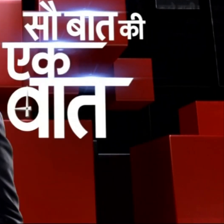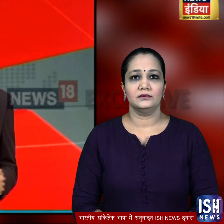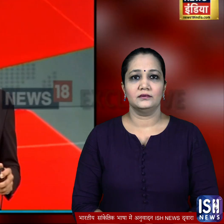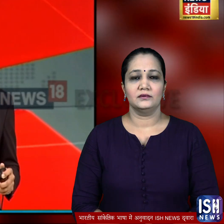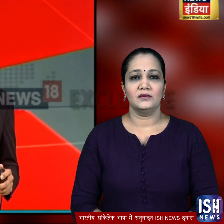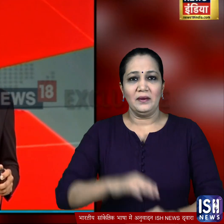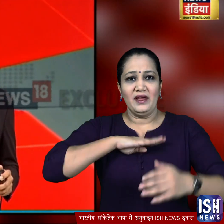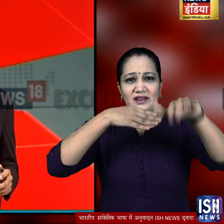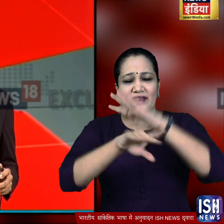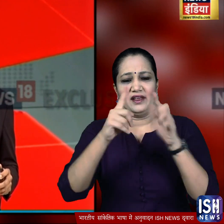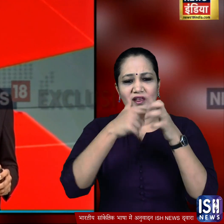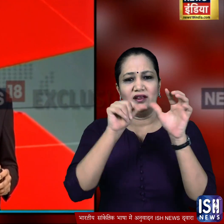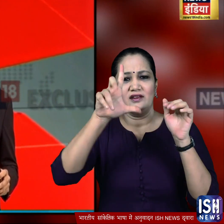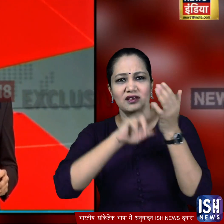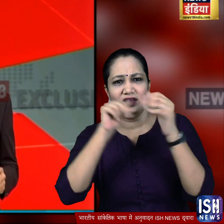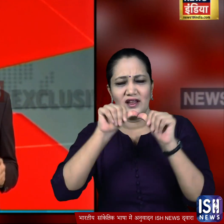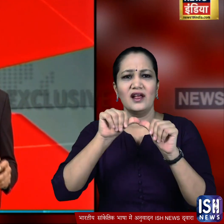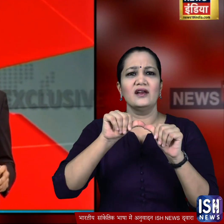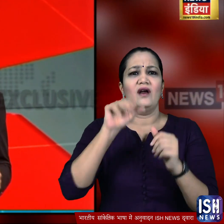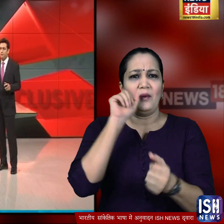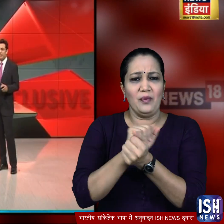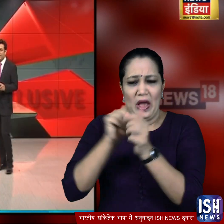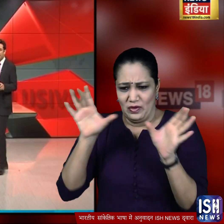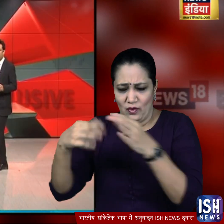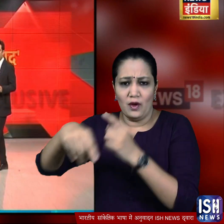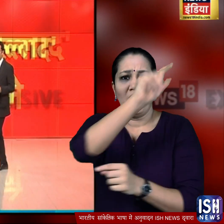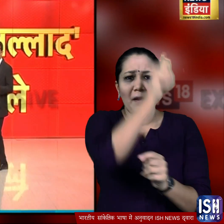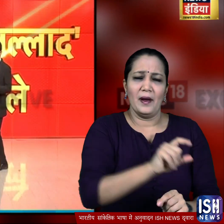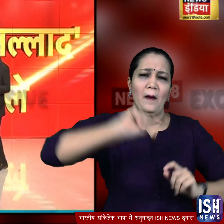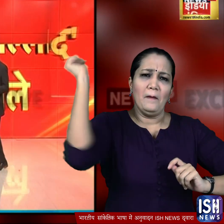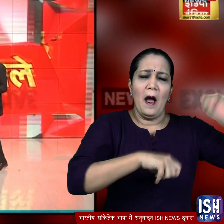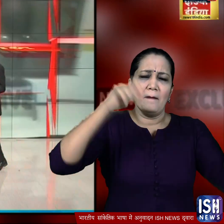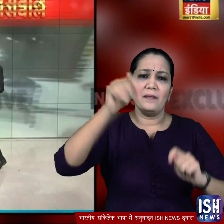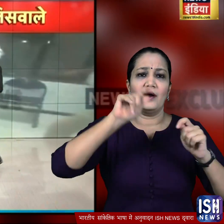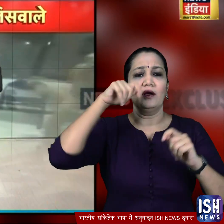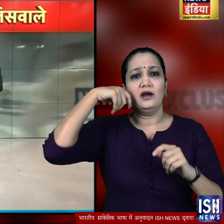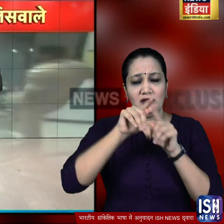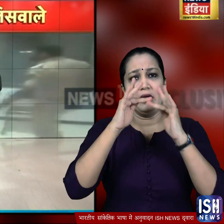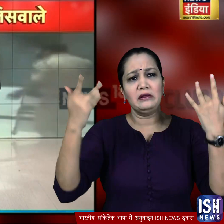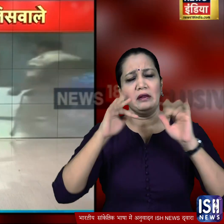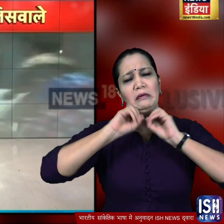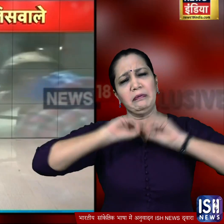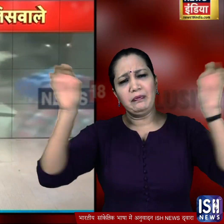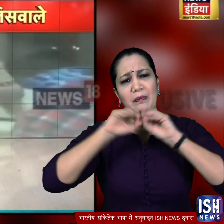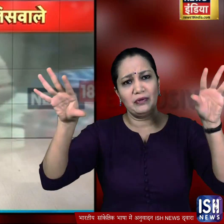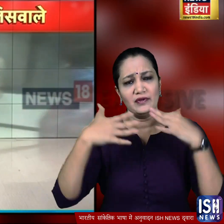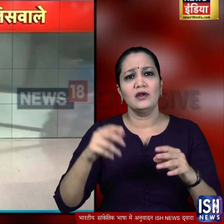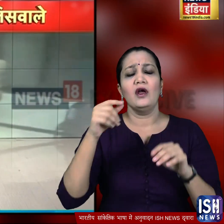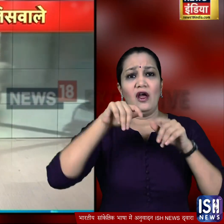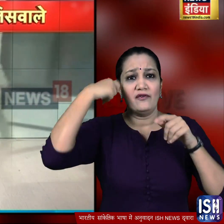पुलिस वालों का एक शक्स की पिटाई करने का वीडियो इंटरनेट पर वारल हो गया वीडियो दो महीने पुराना बताया जा रहा